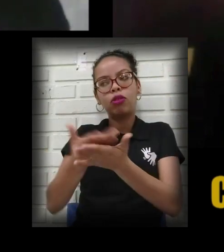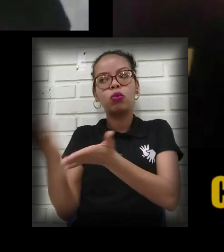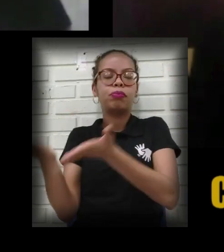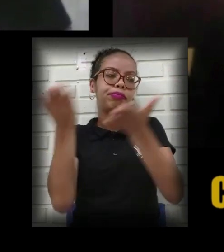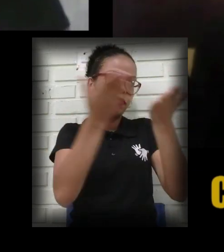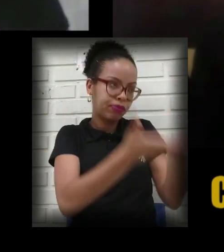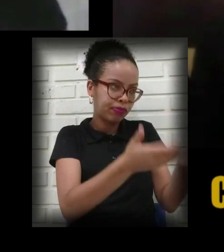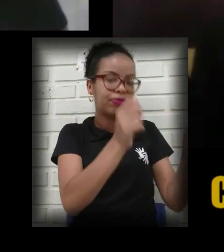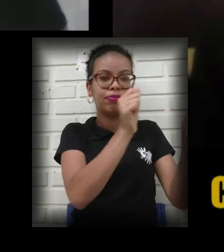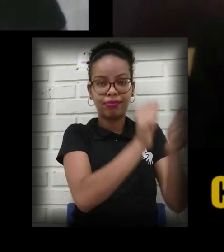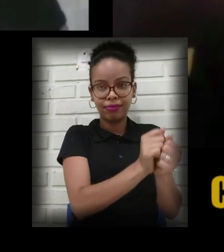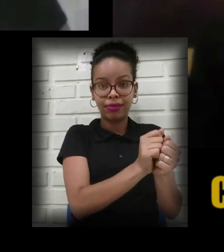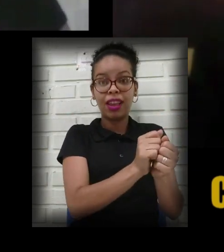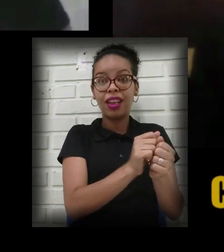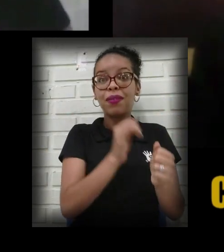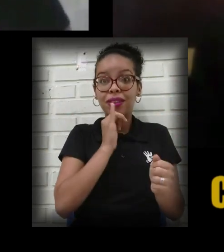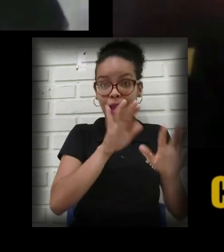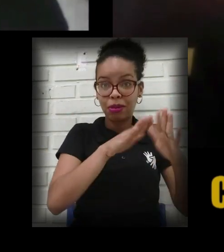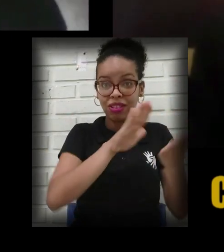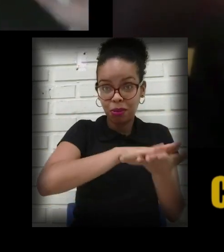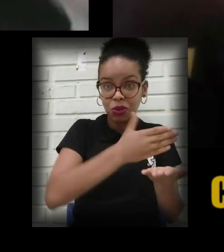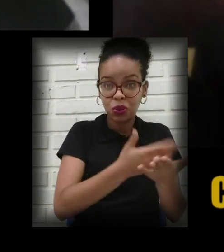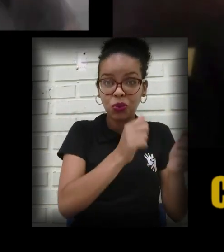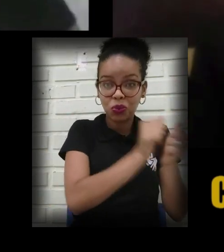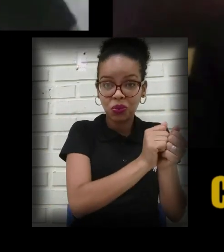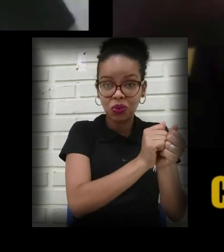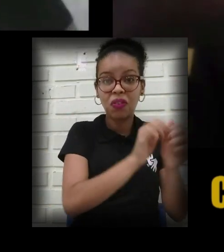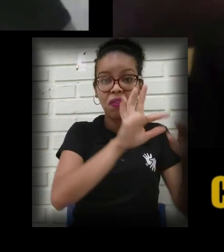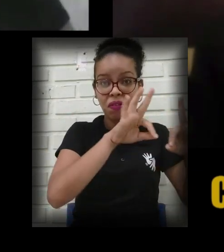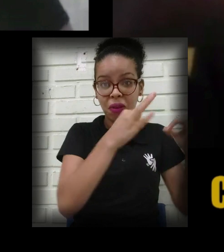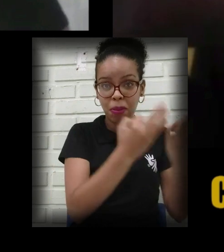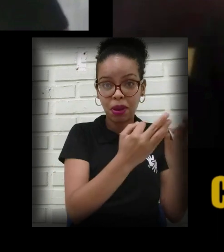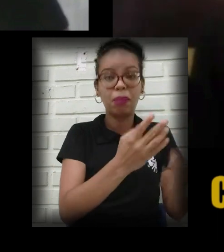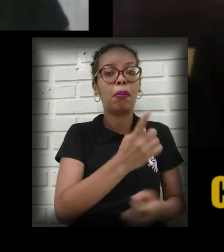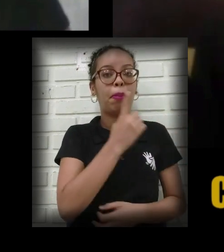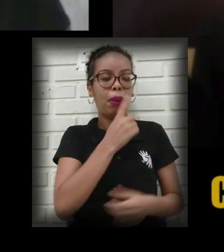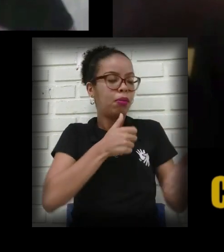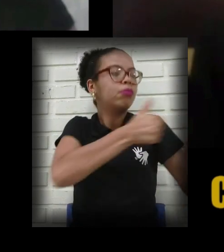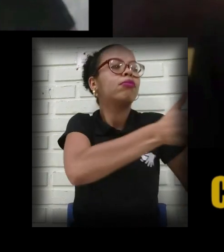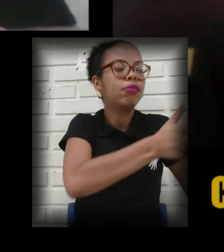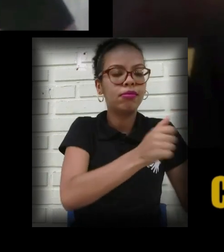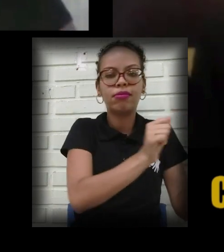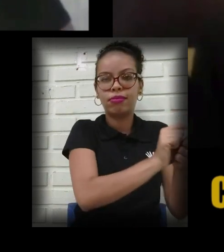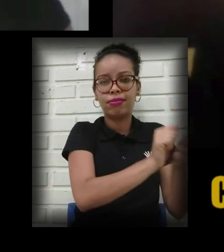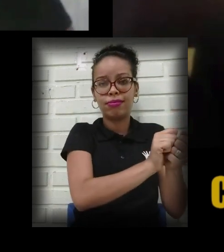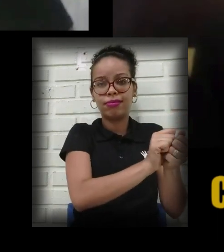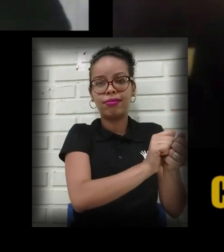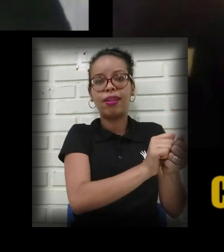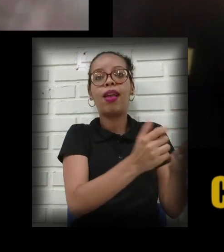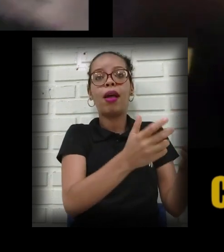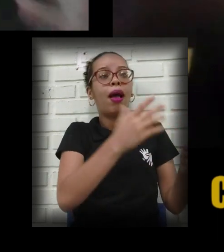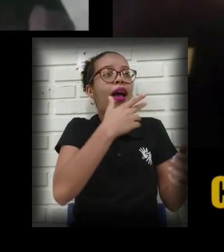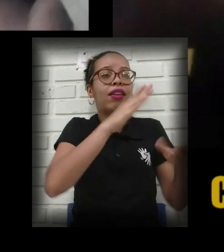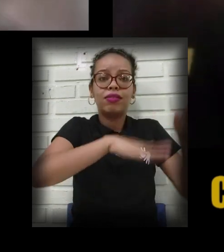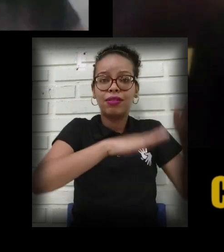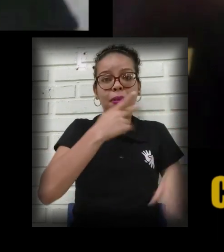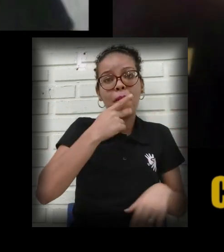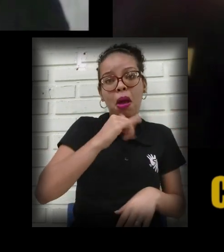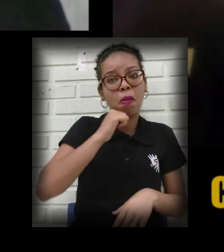em questões familiares, a intérprete às vezes está ali por perto. Porque quando os pais não sabem, né? Como expressar